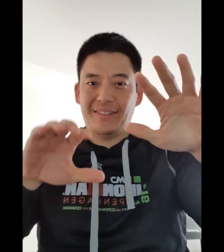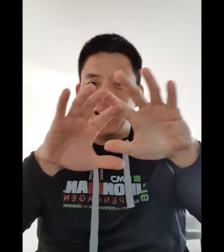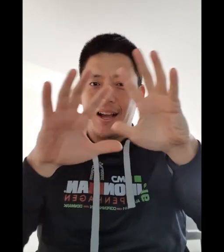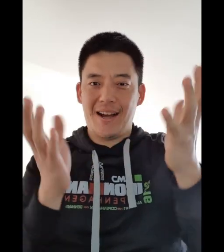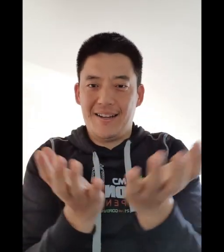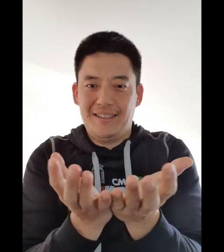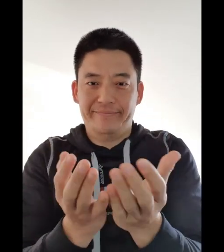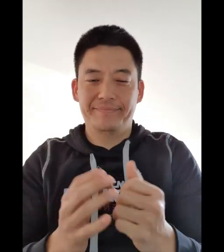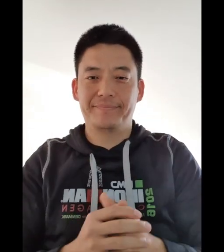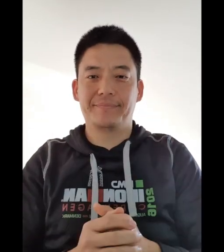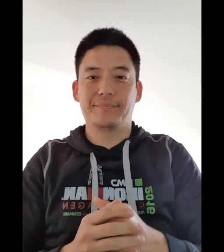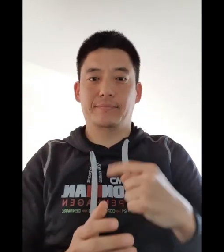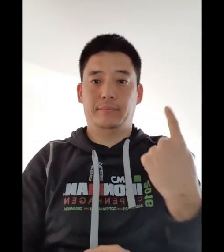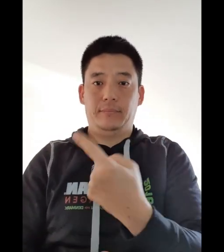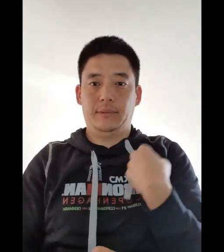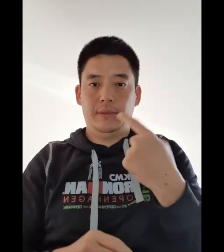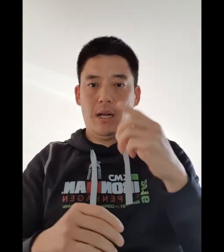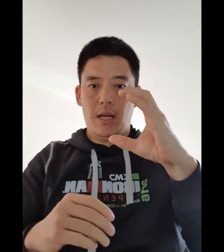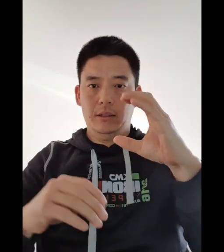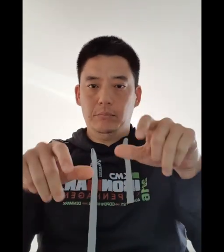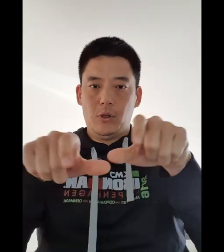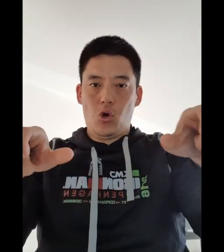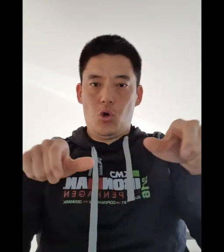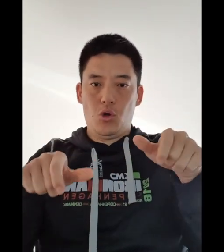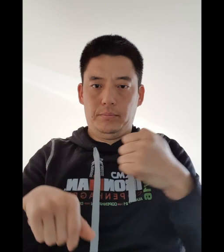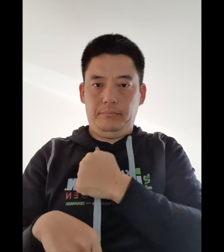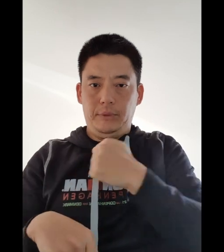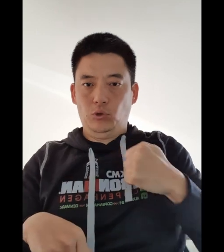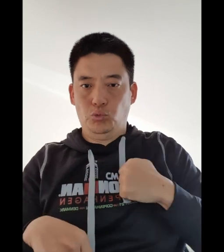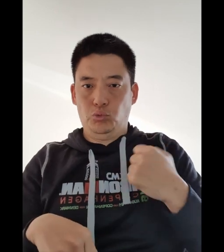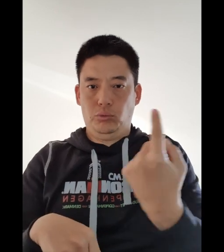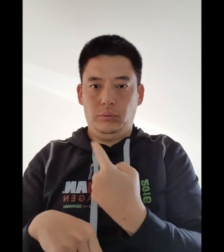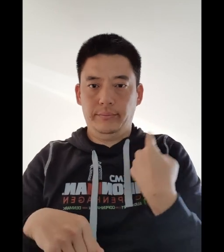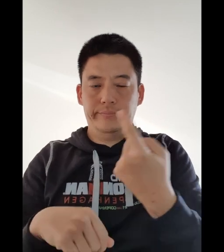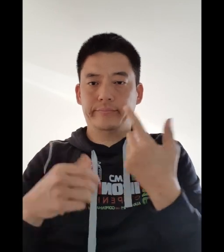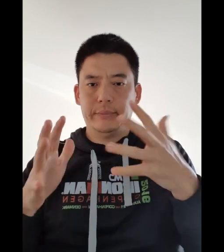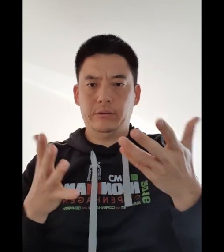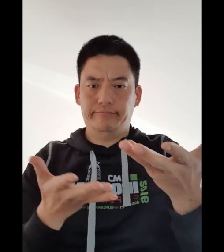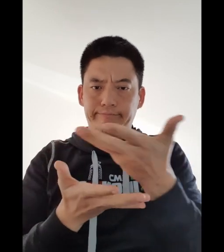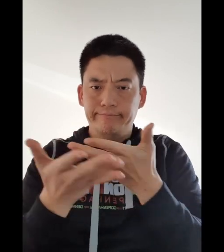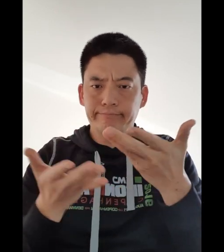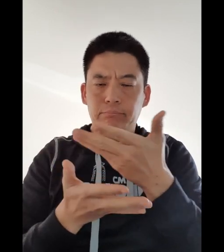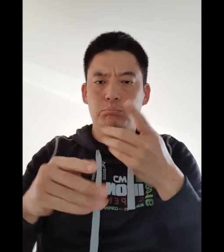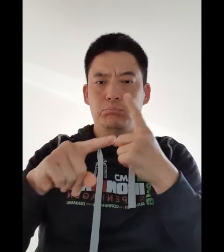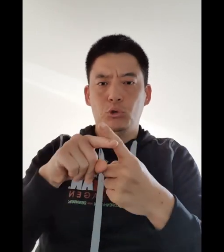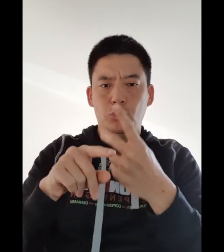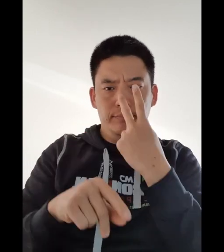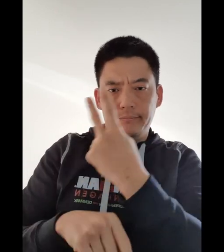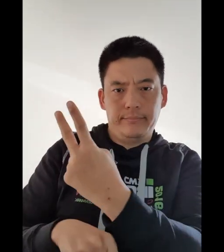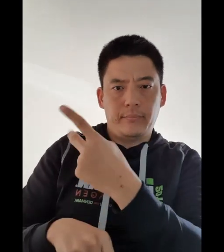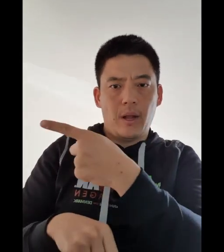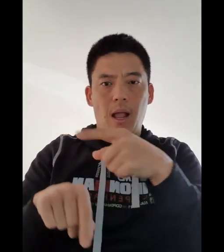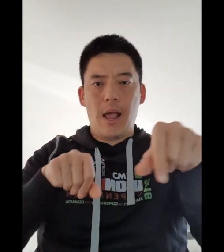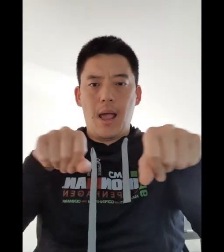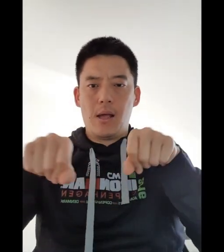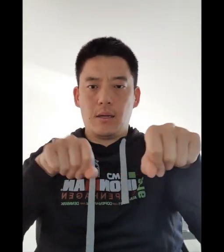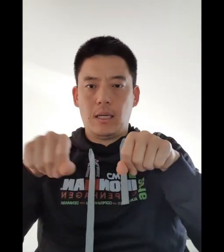Hej alle. Vi i Kasper Gårds bestyrelse har drøftet situationen og har også set på